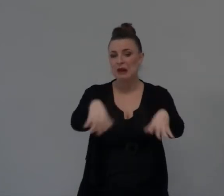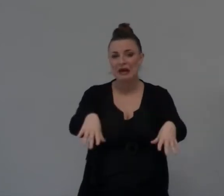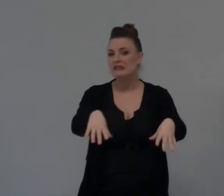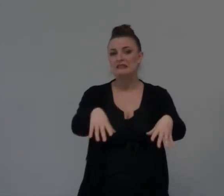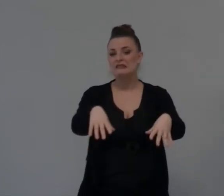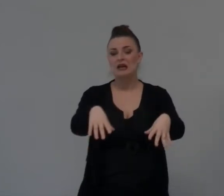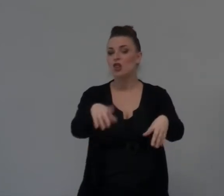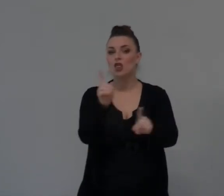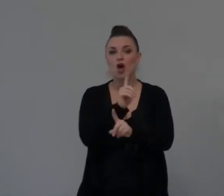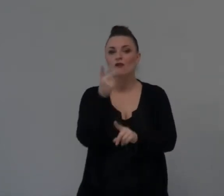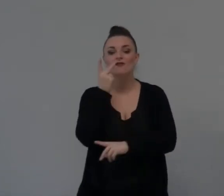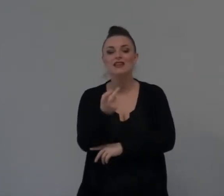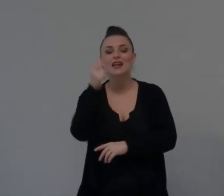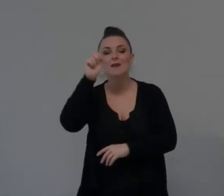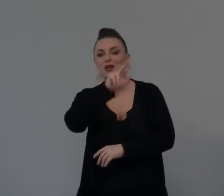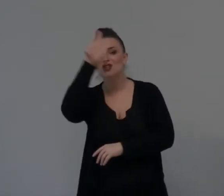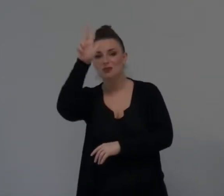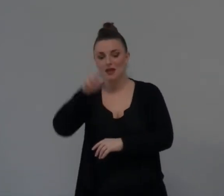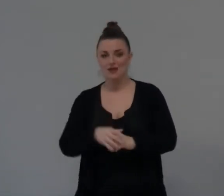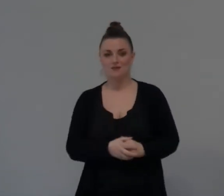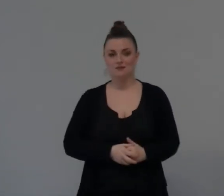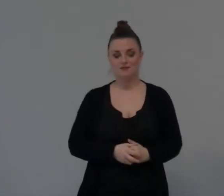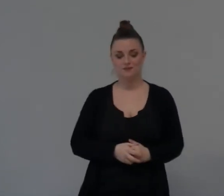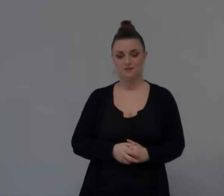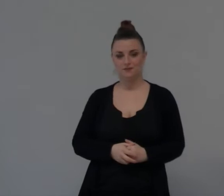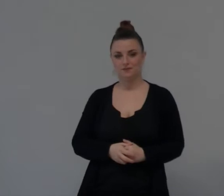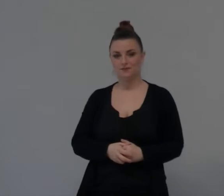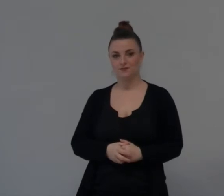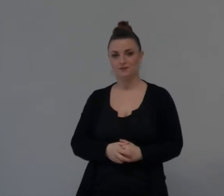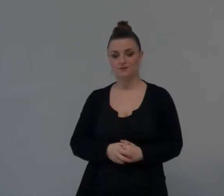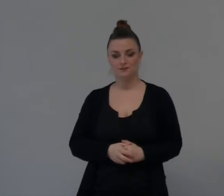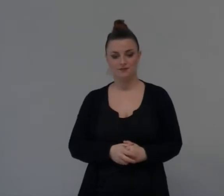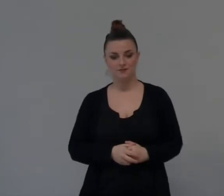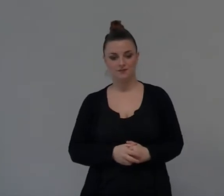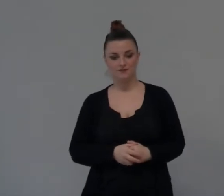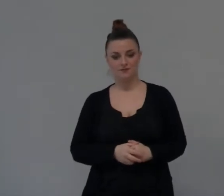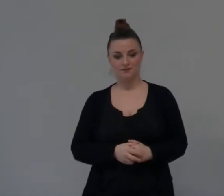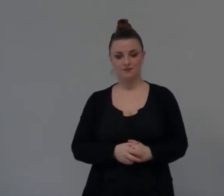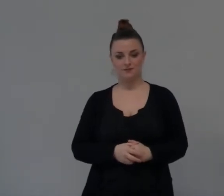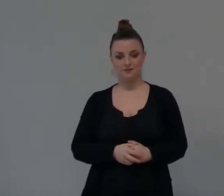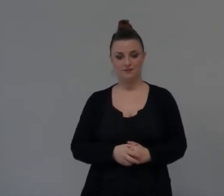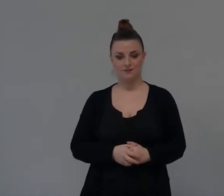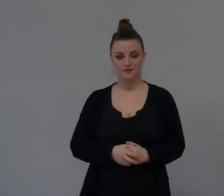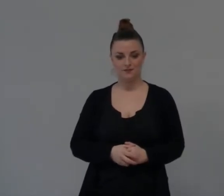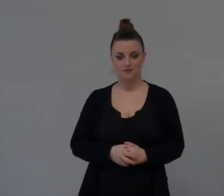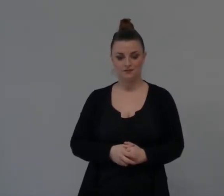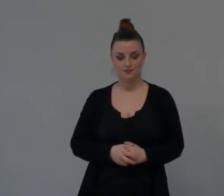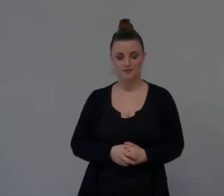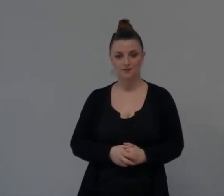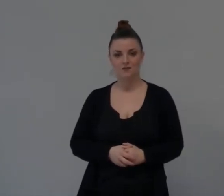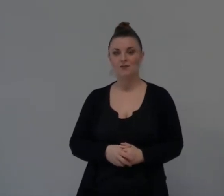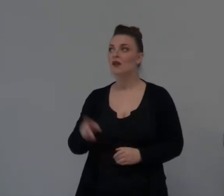su quella E questo Lo guardano Non ha riflettuto Dicendo Che